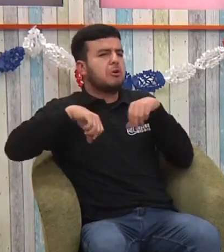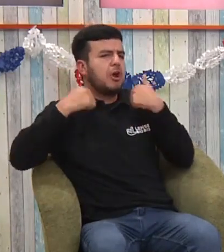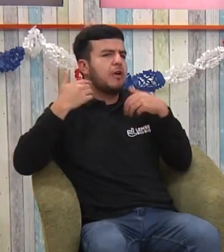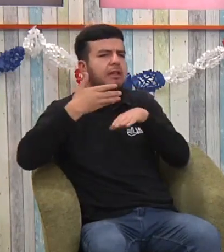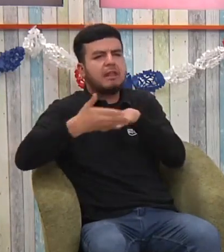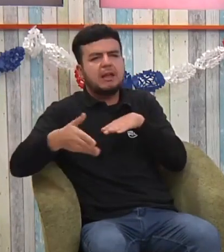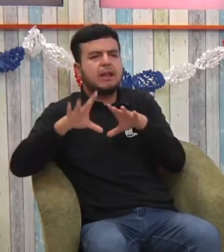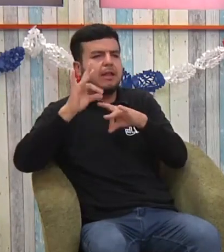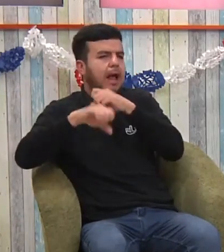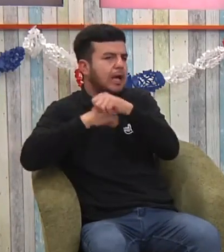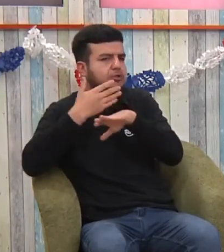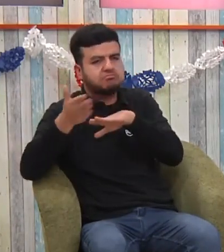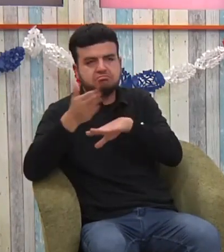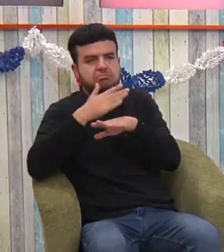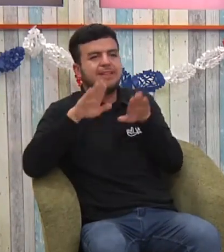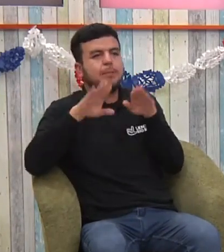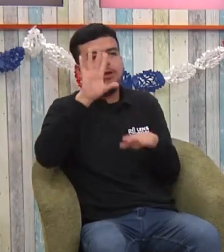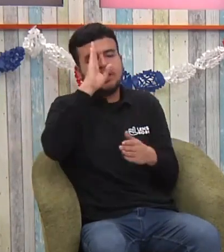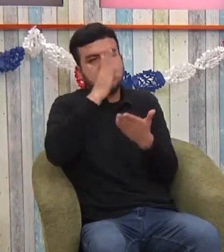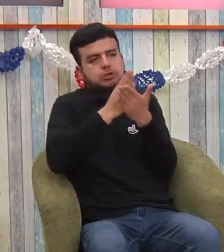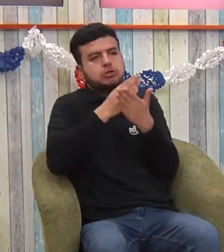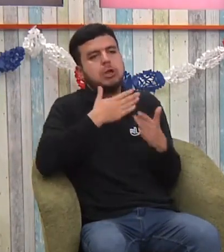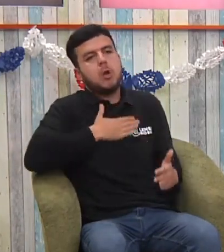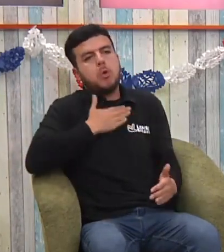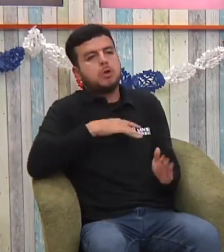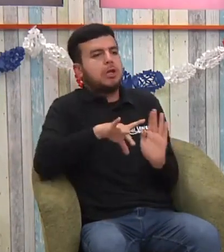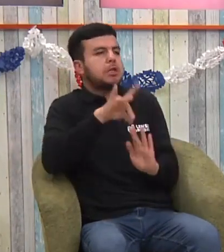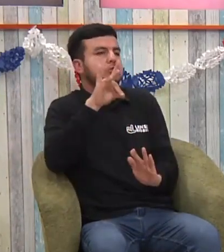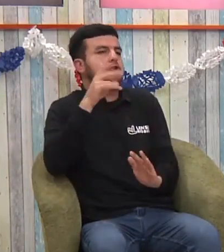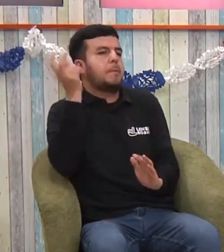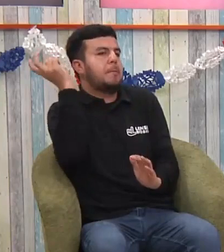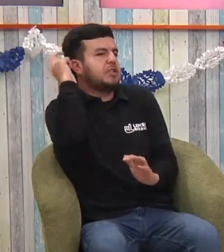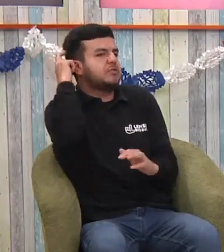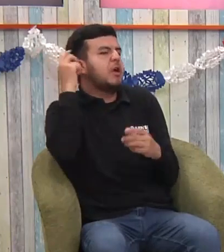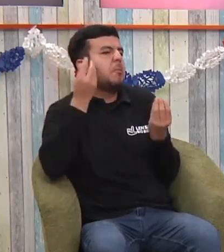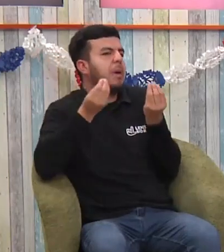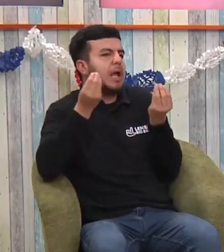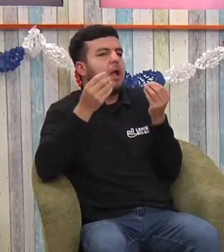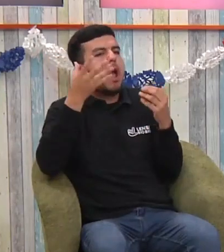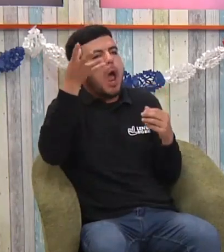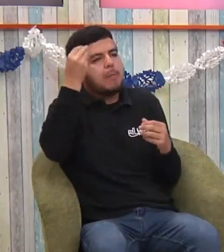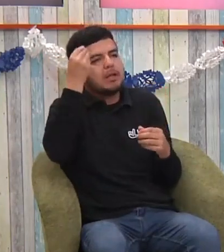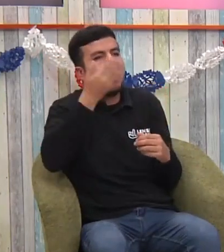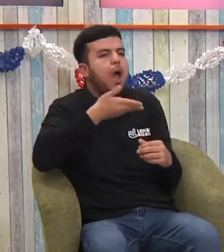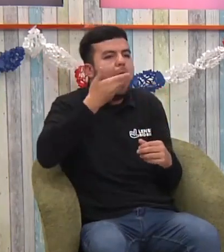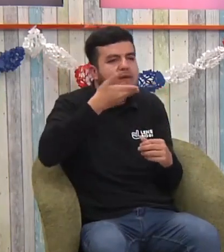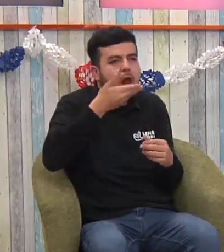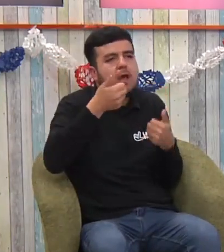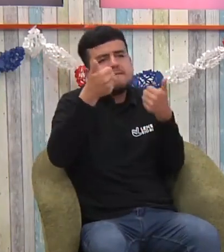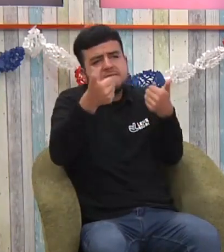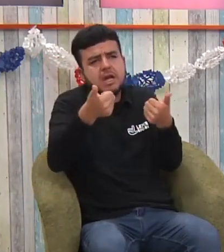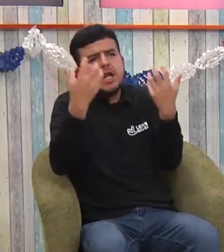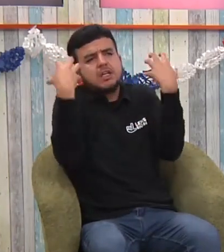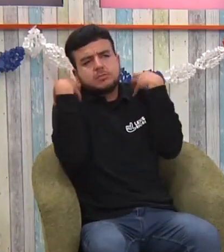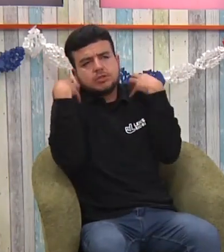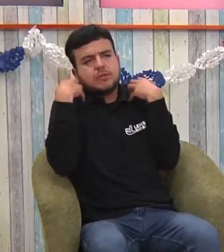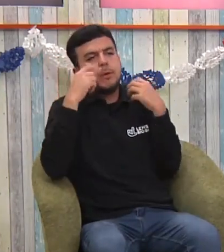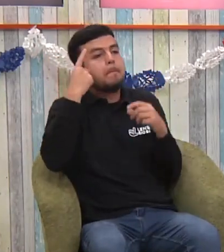dependiendo de su edad han decidido, sabes que no, yo quiero ponerme el implante, a veces lo decide la familia,